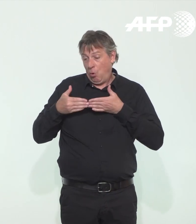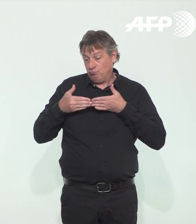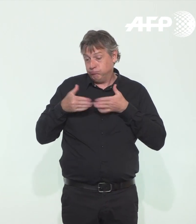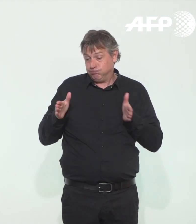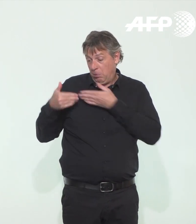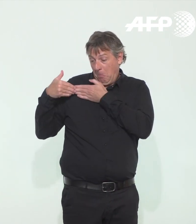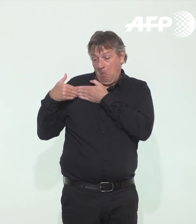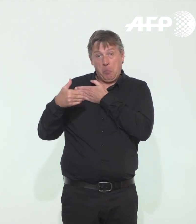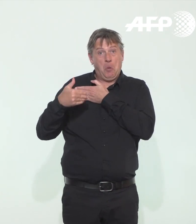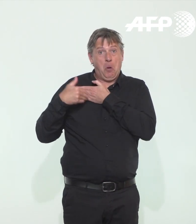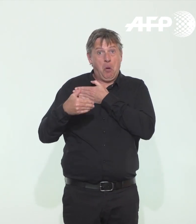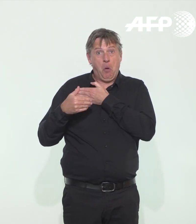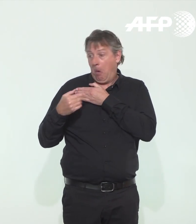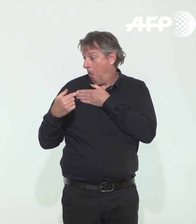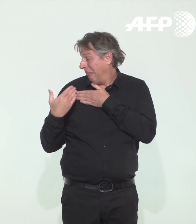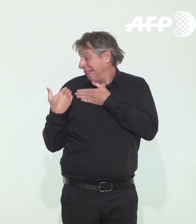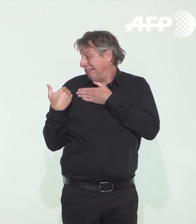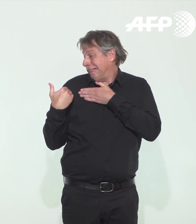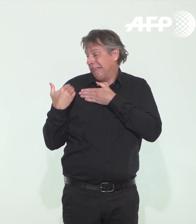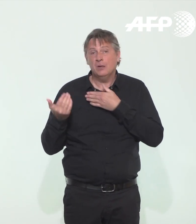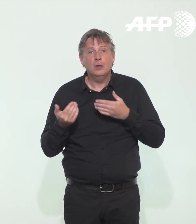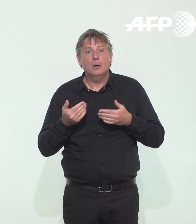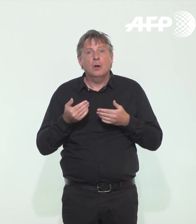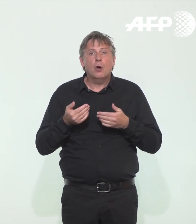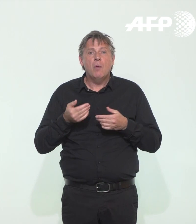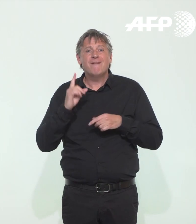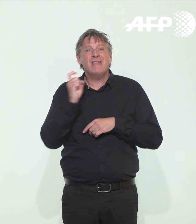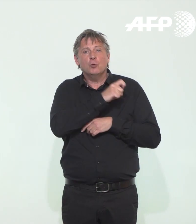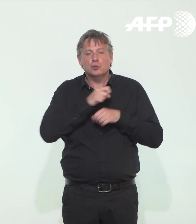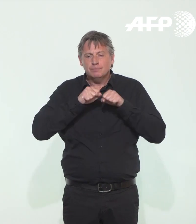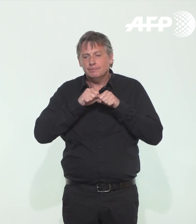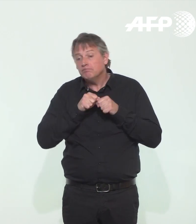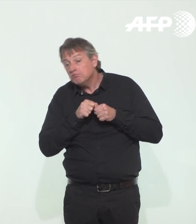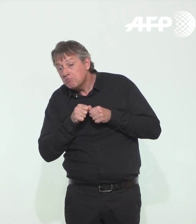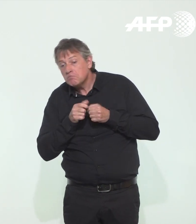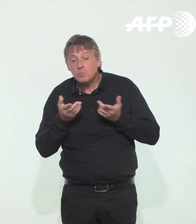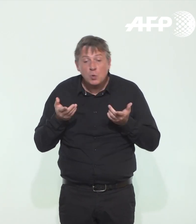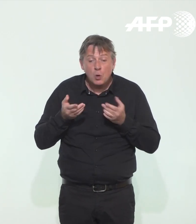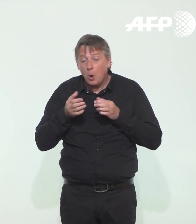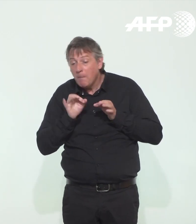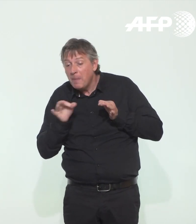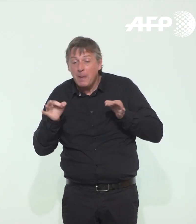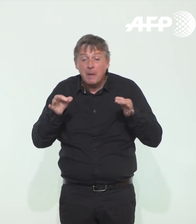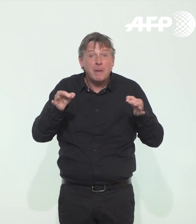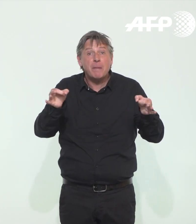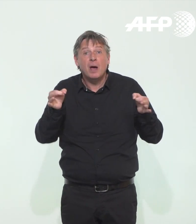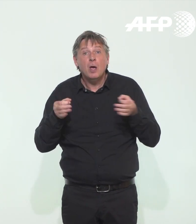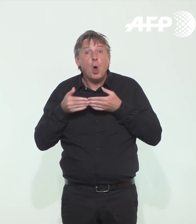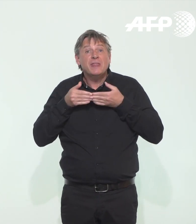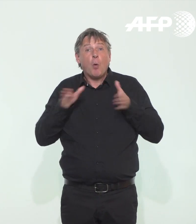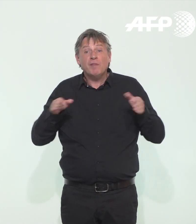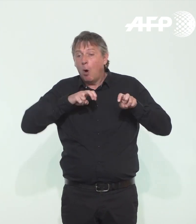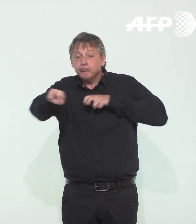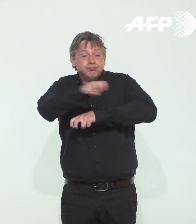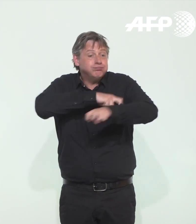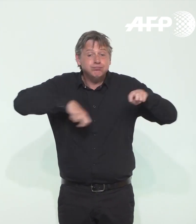'avec la phase d'incubation du virus, nous avons une semaine actuellement, cette semaine, pour observer l'impact du déconfinement. Mais je trouve